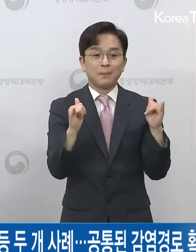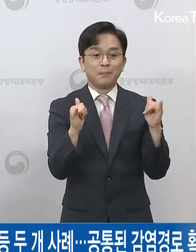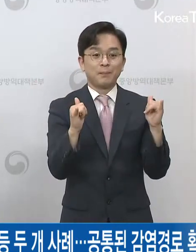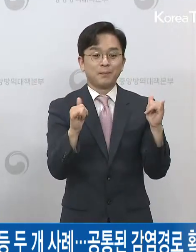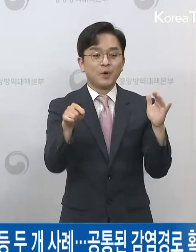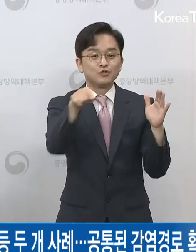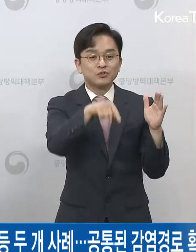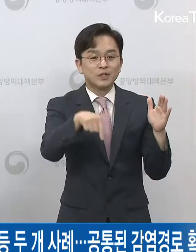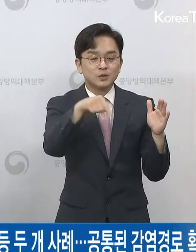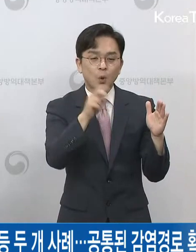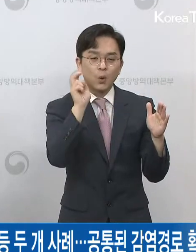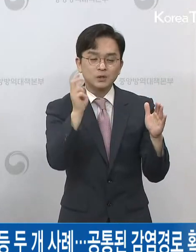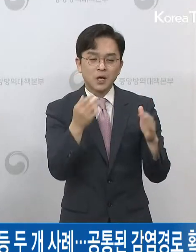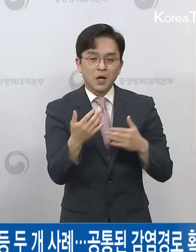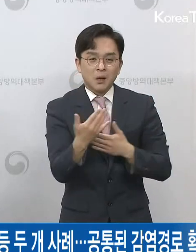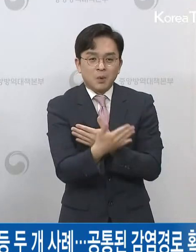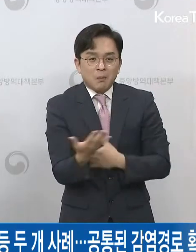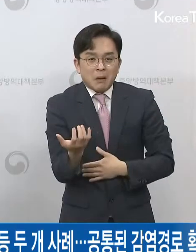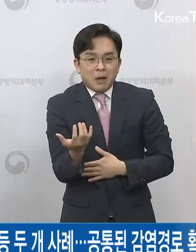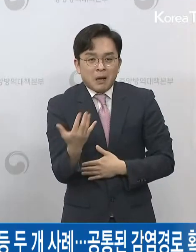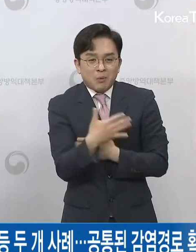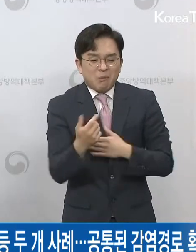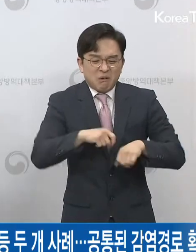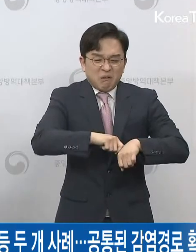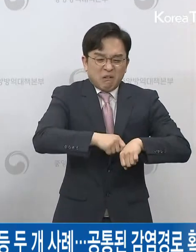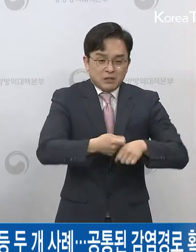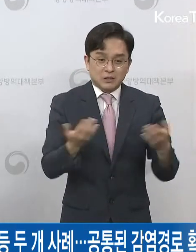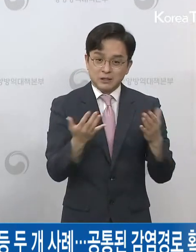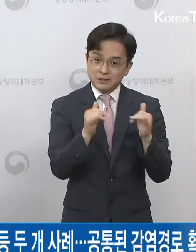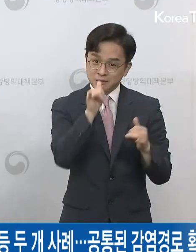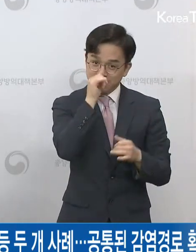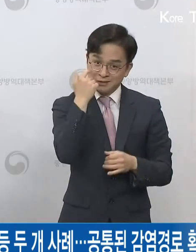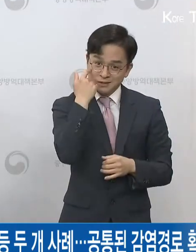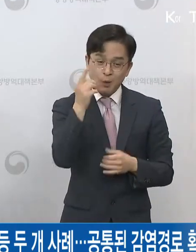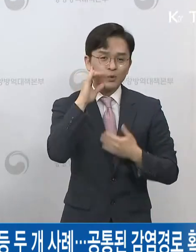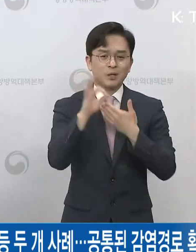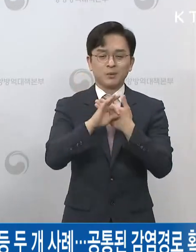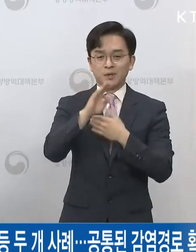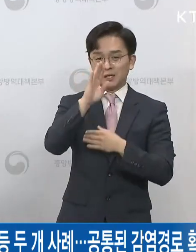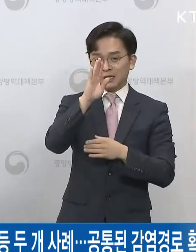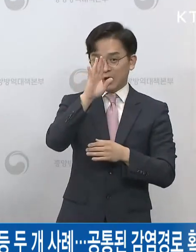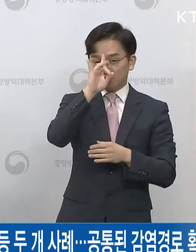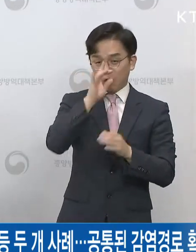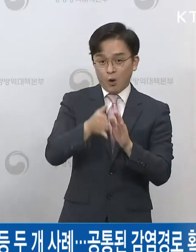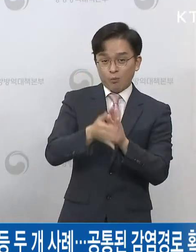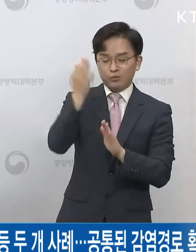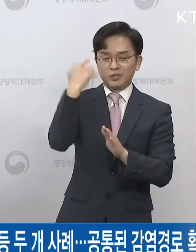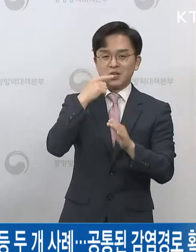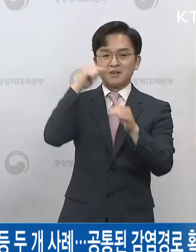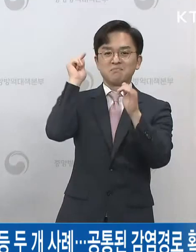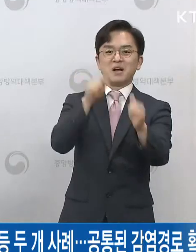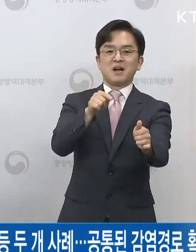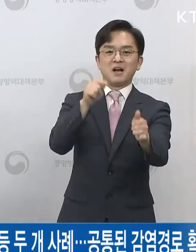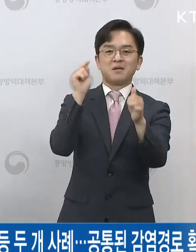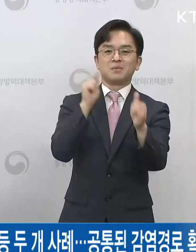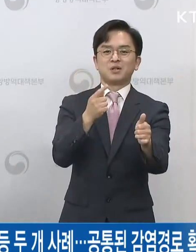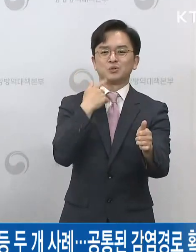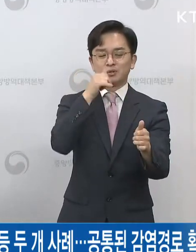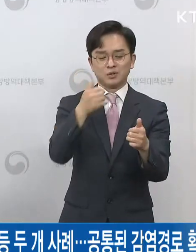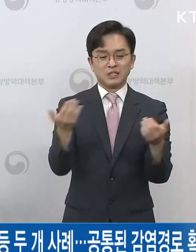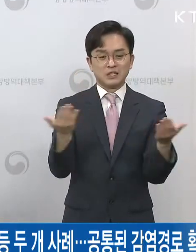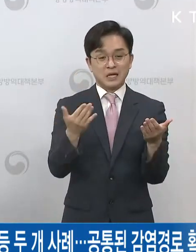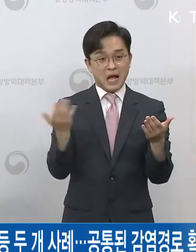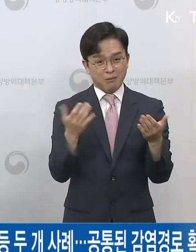지정해서 활동하도록 하고 있는데 그런 관리자가 지정이 돼 있었는데 또 혹시 이런 게 잘 걸러지지 않을 것인지 좀 말씀 부탁드립니다.